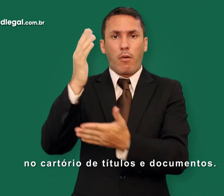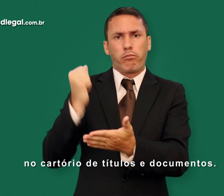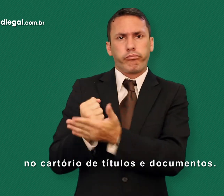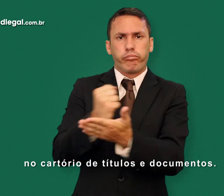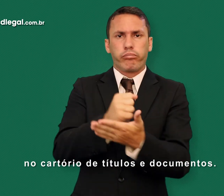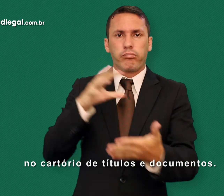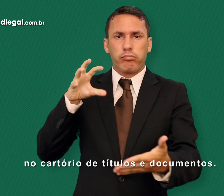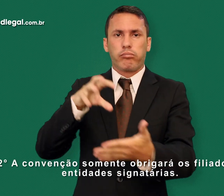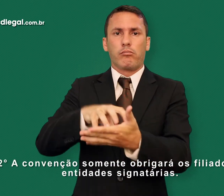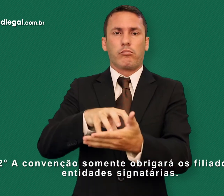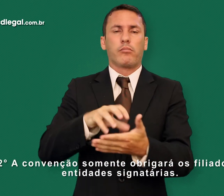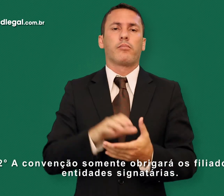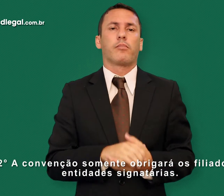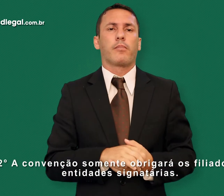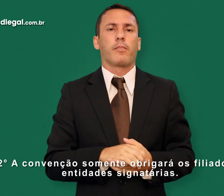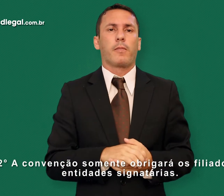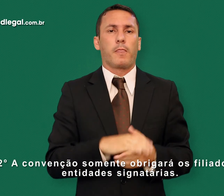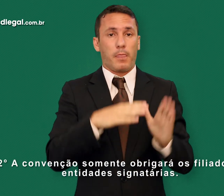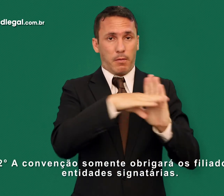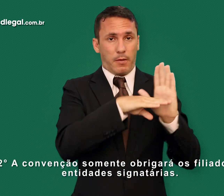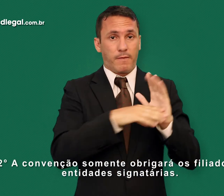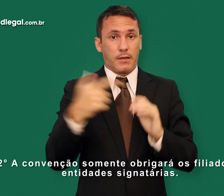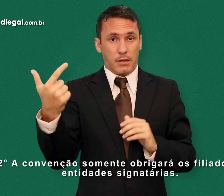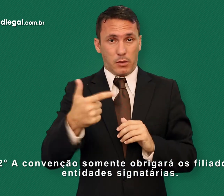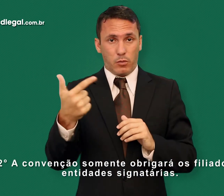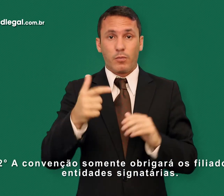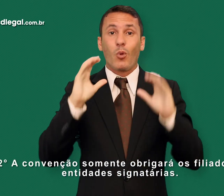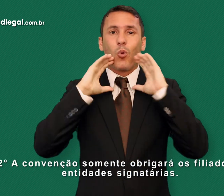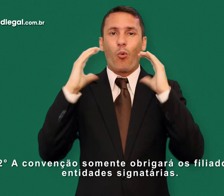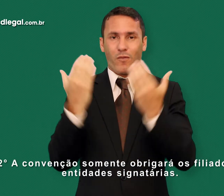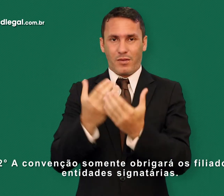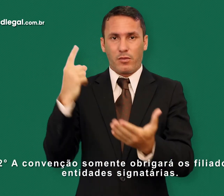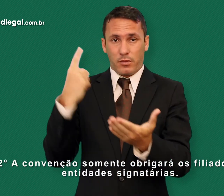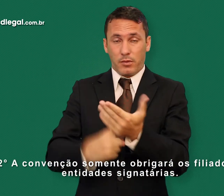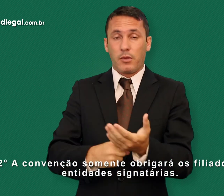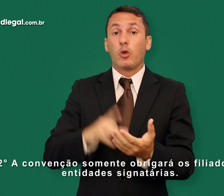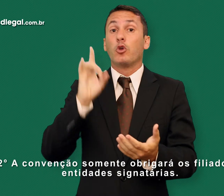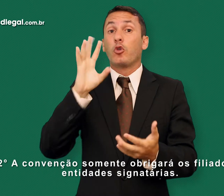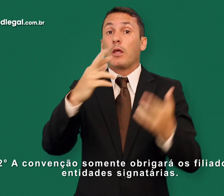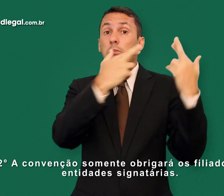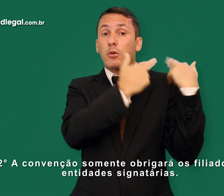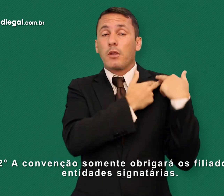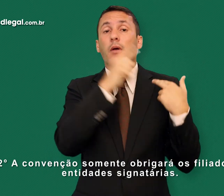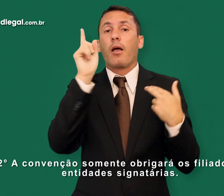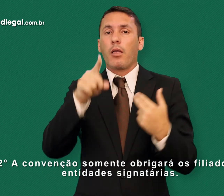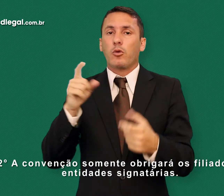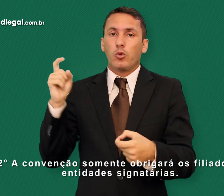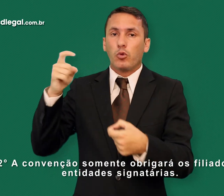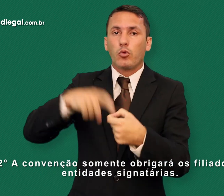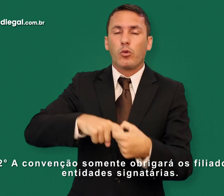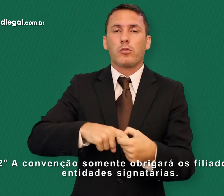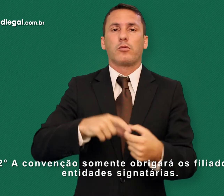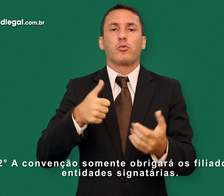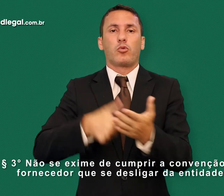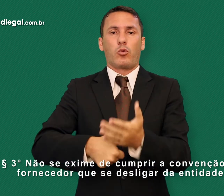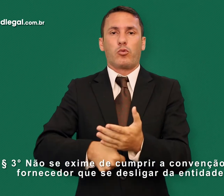documentos. § 2º A Convenção somente obrigará os filiados às entidades signatárias. §